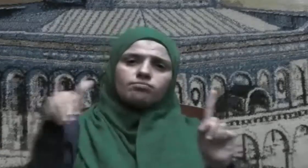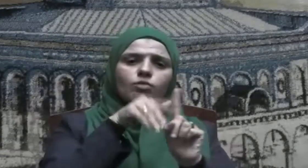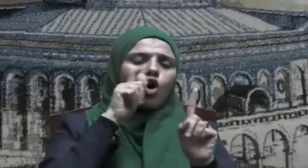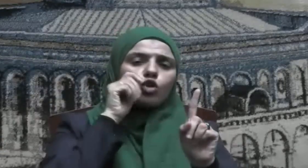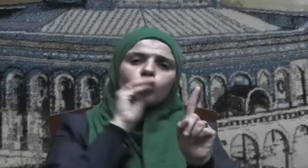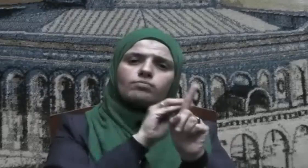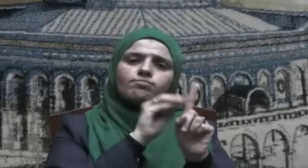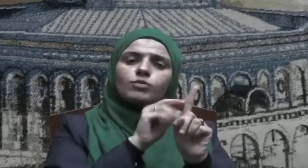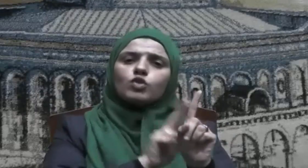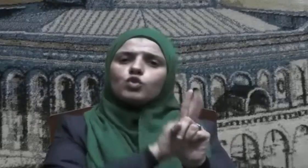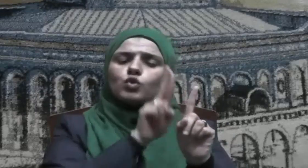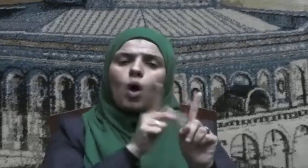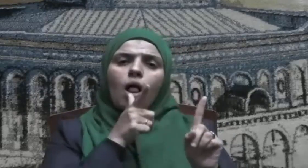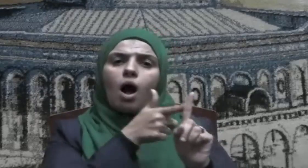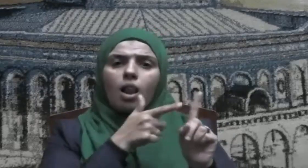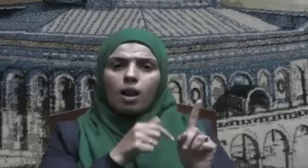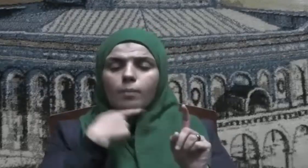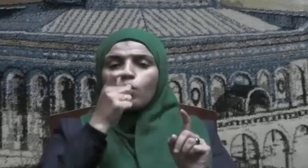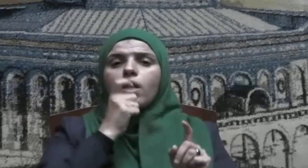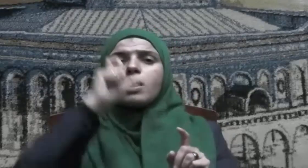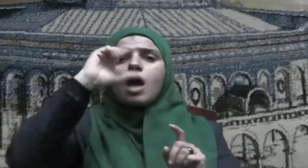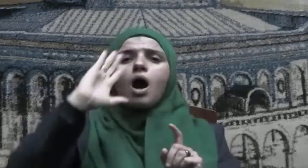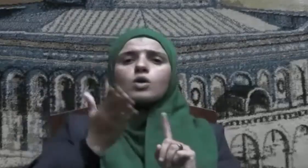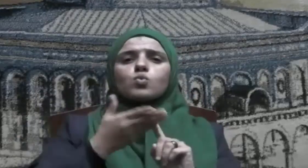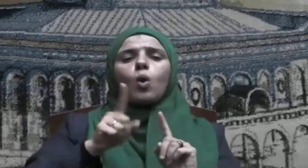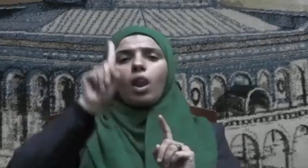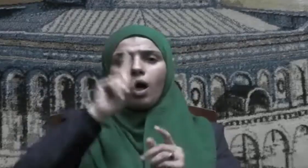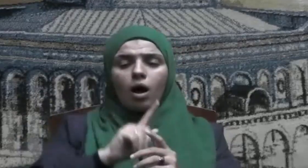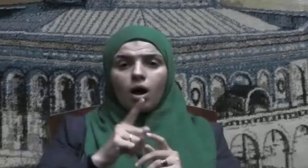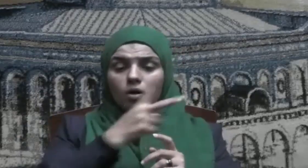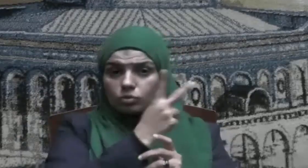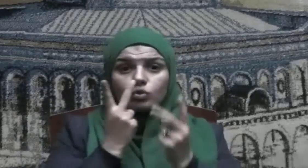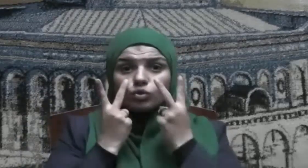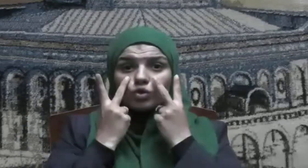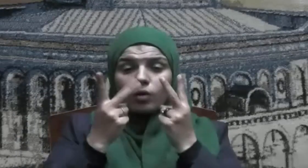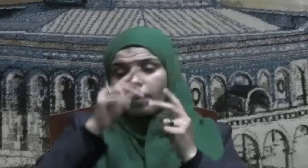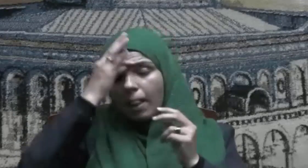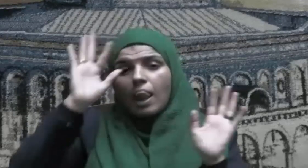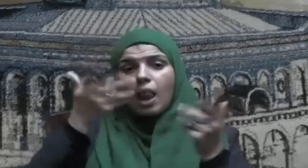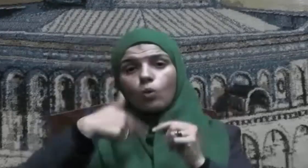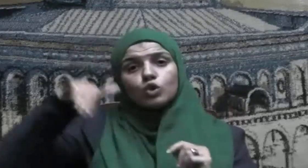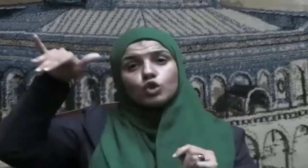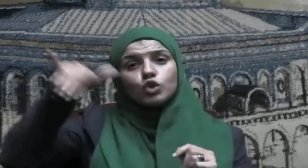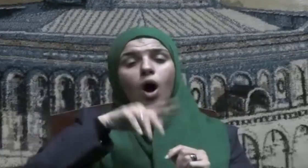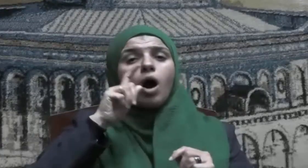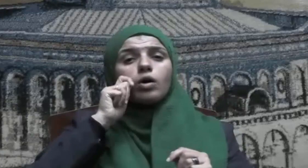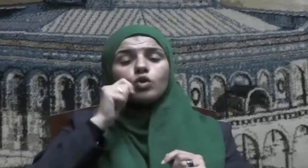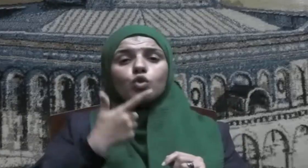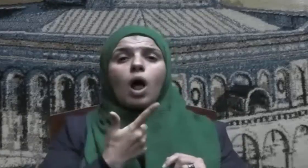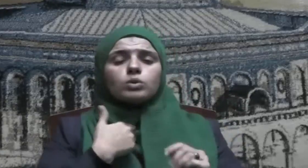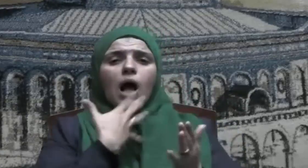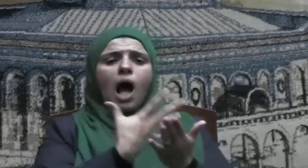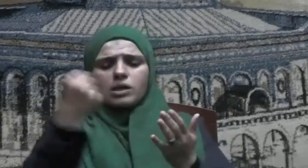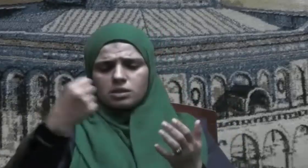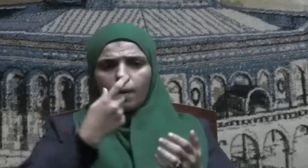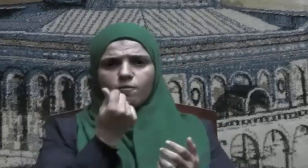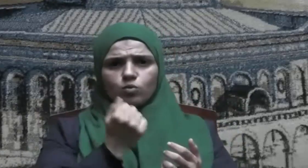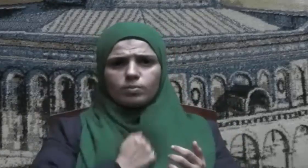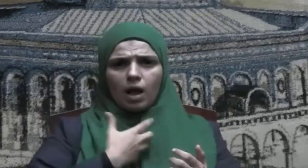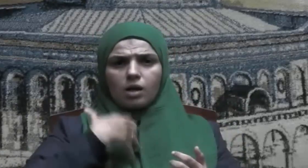وسلم فقال يا رسول الله أرأيت إن جاء رجل يريد أخذ مالي قال صلى